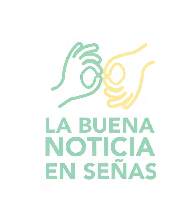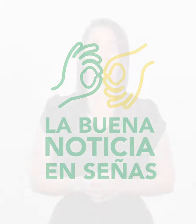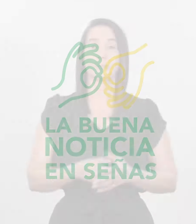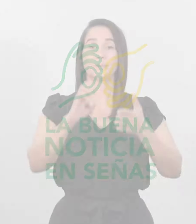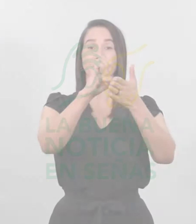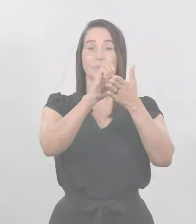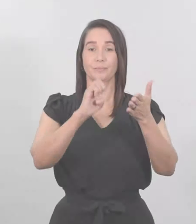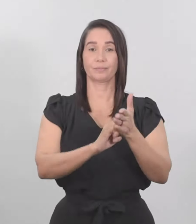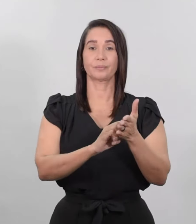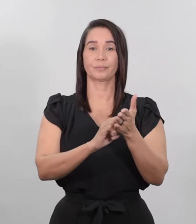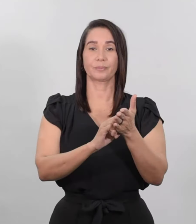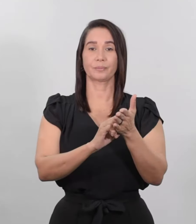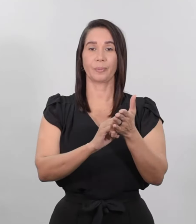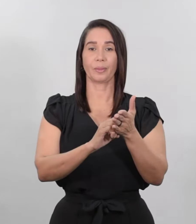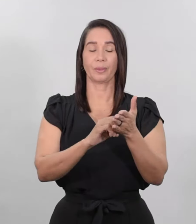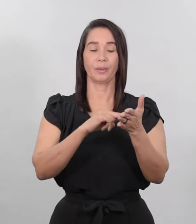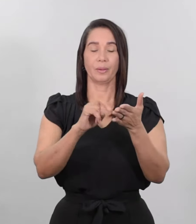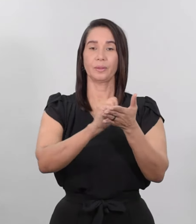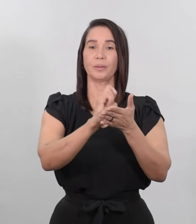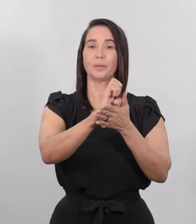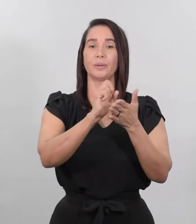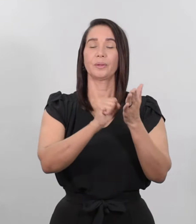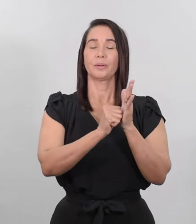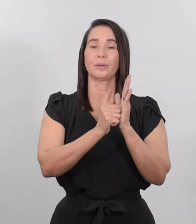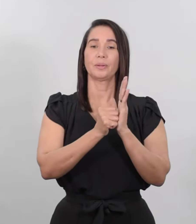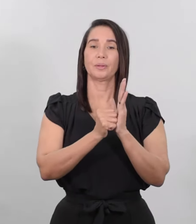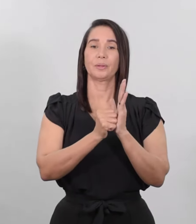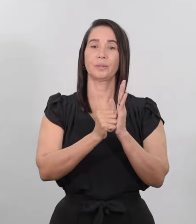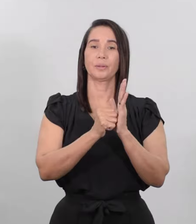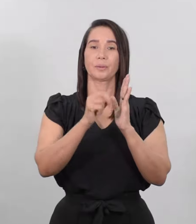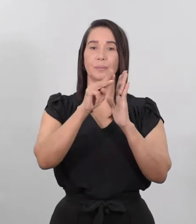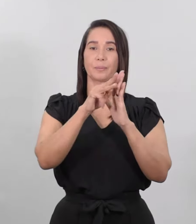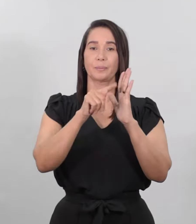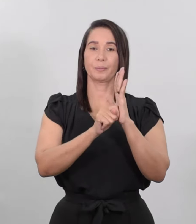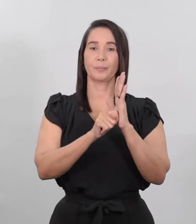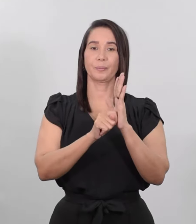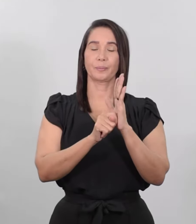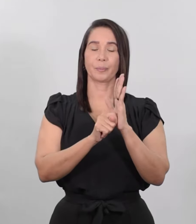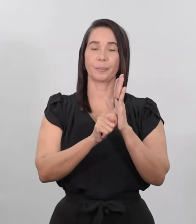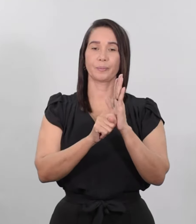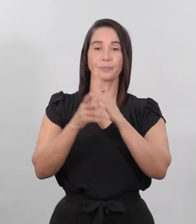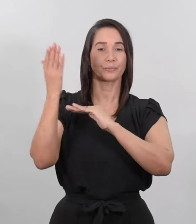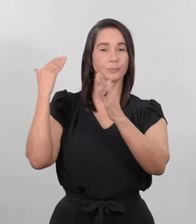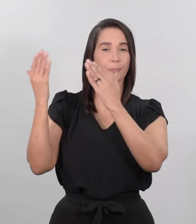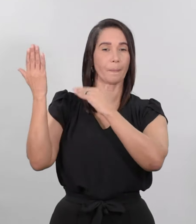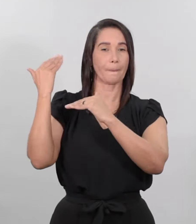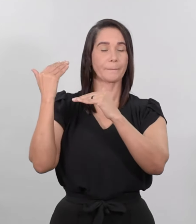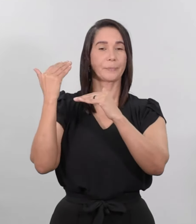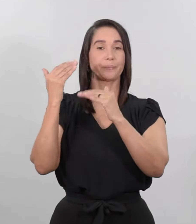Evangelio Lectura del Santo Evangelio según San Mateo En aquel tiempo, Jesús,